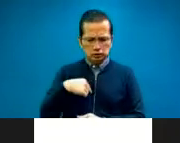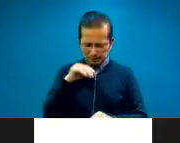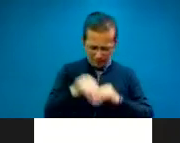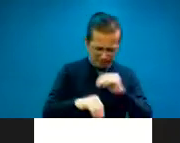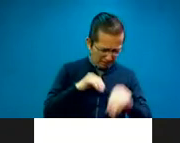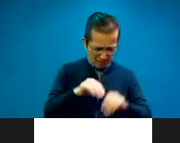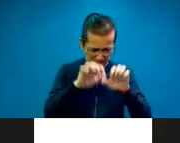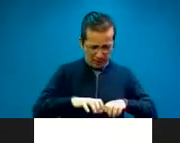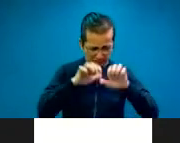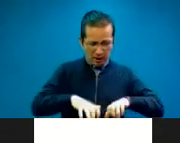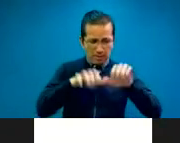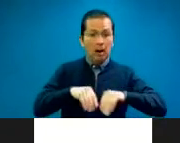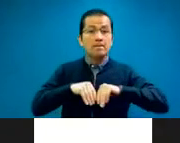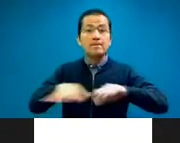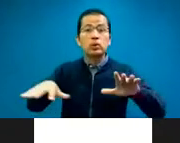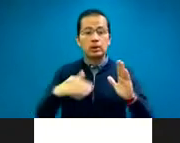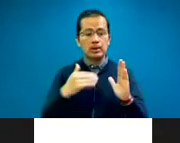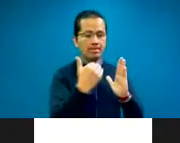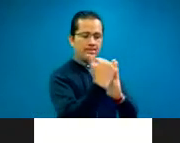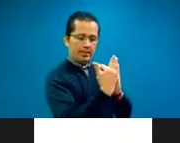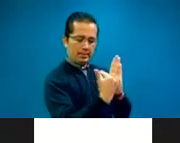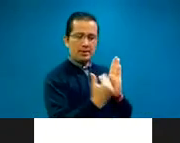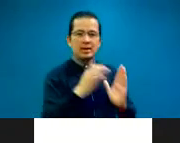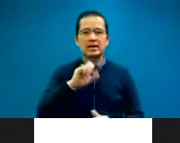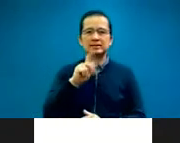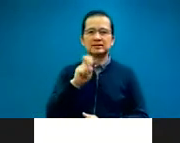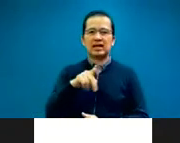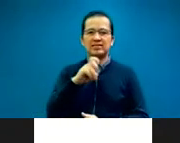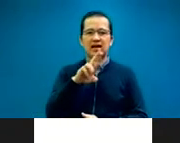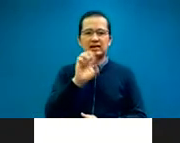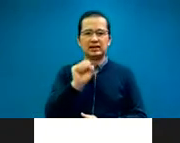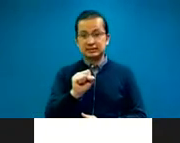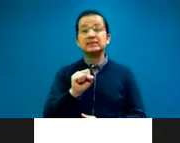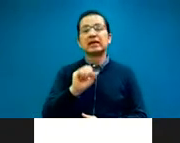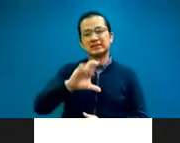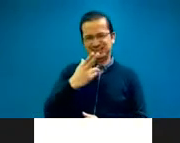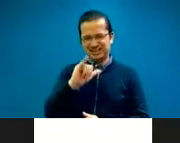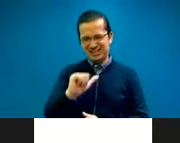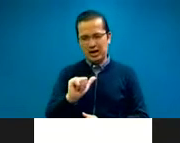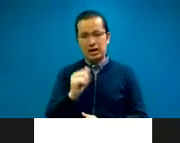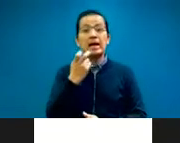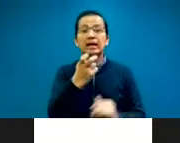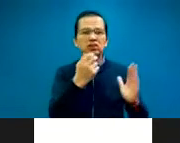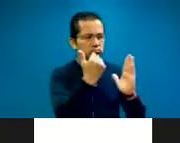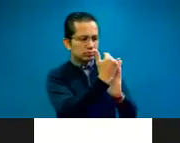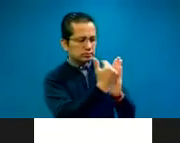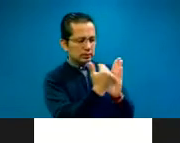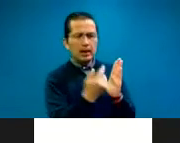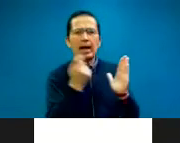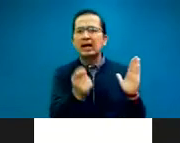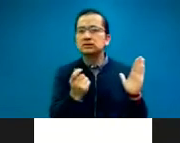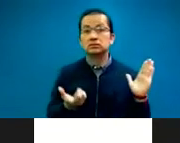de Chía. Y los estándares de Chía es una guía de capacitación para los